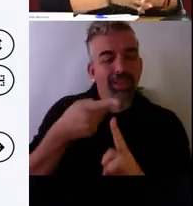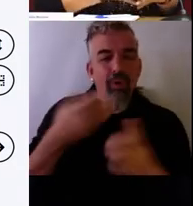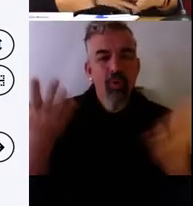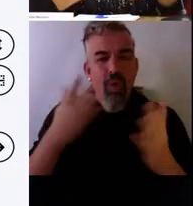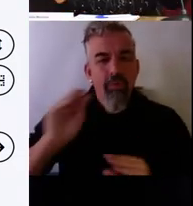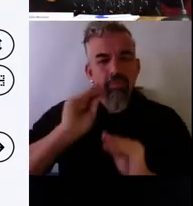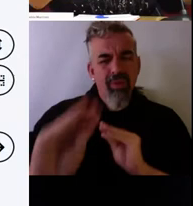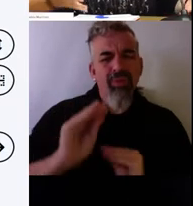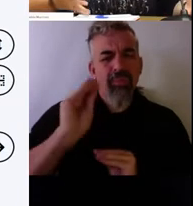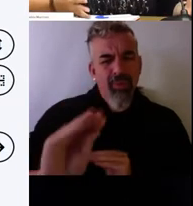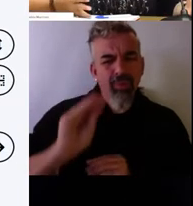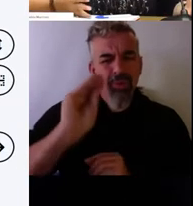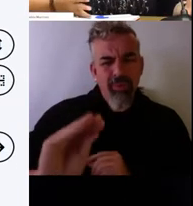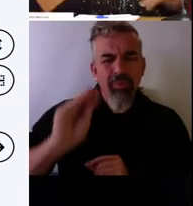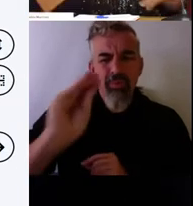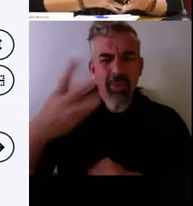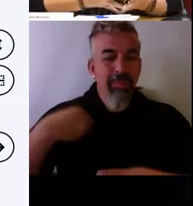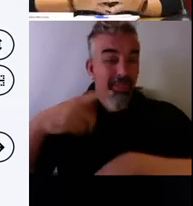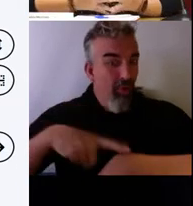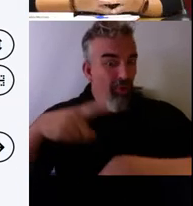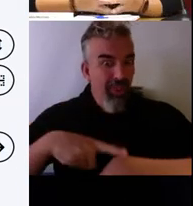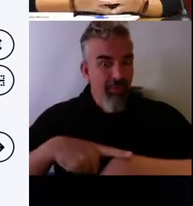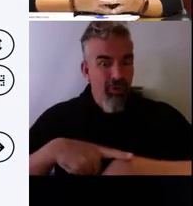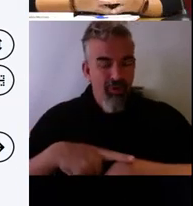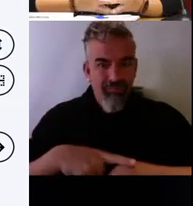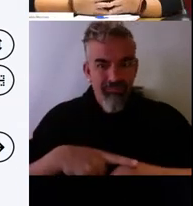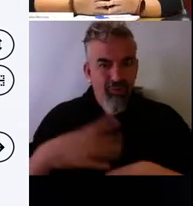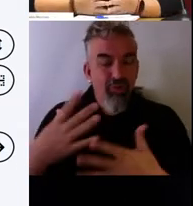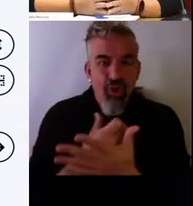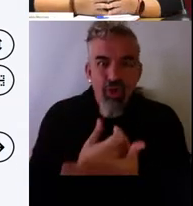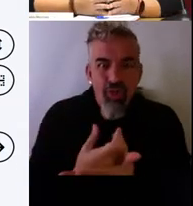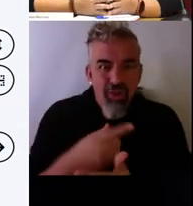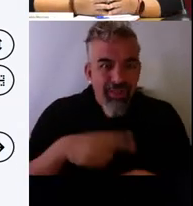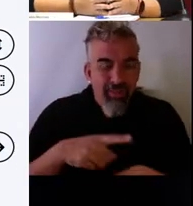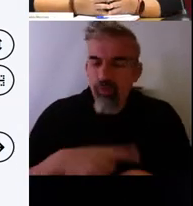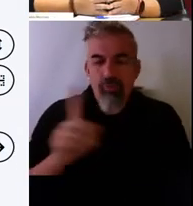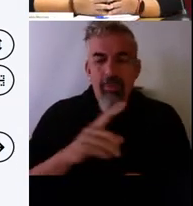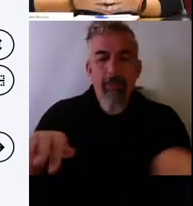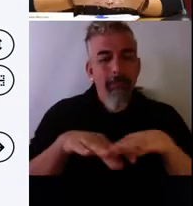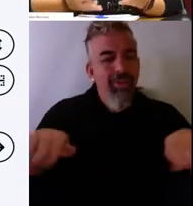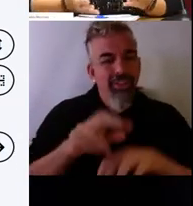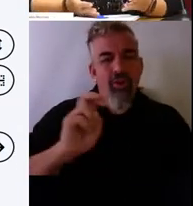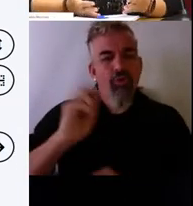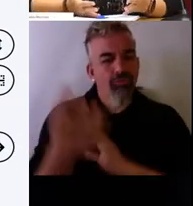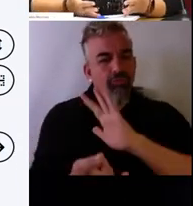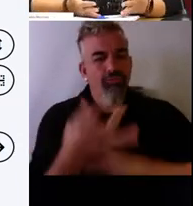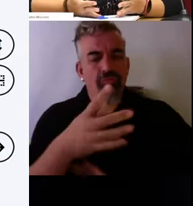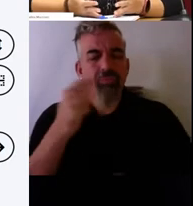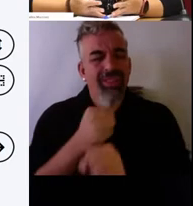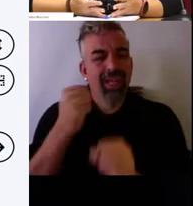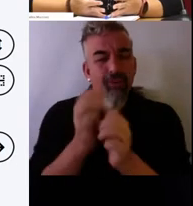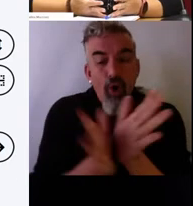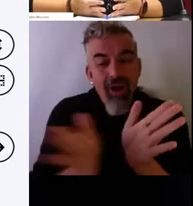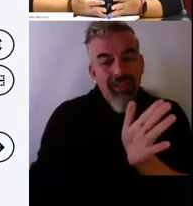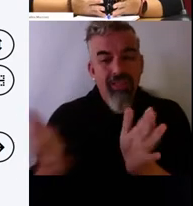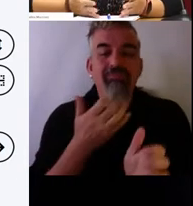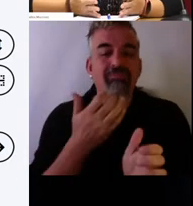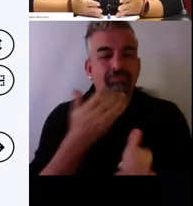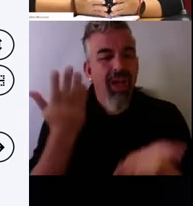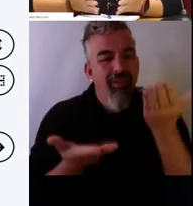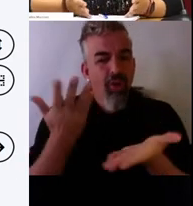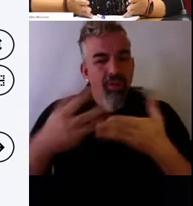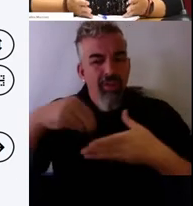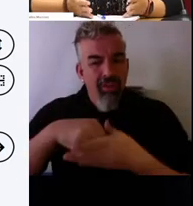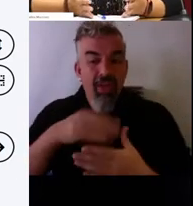de lo como esta, sino mesas de trabajo colaborativo de profesores en los que valoremos si lo que estamos haciendo